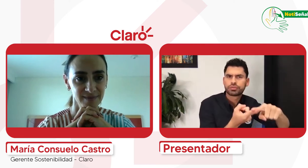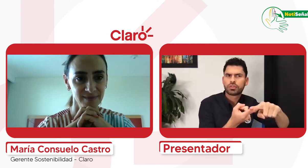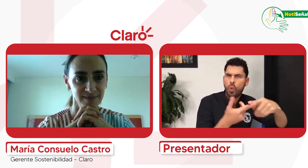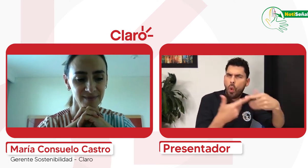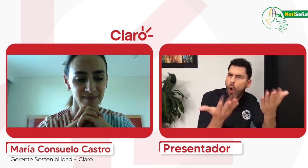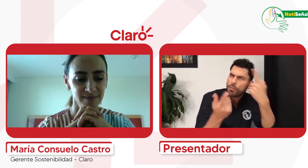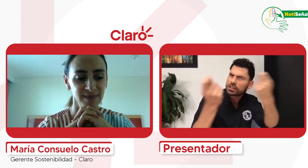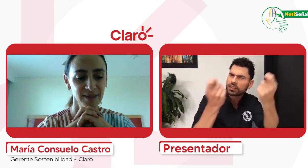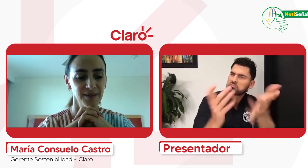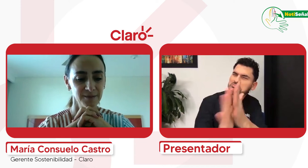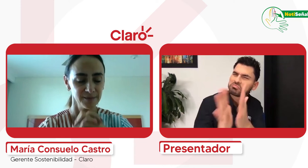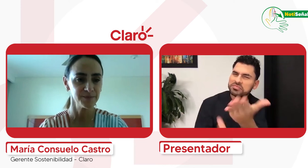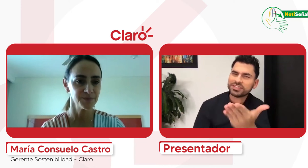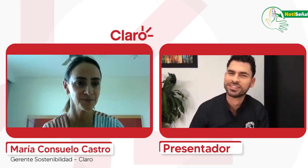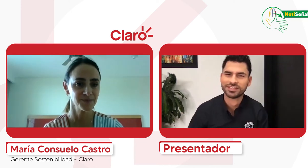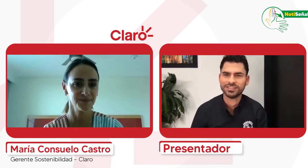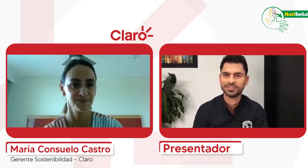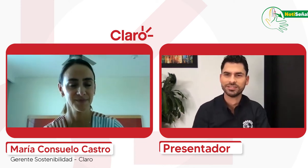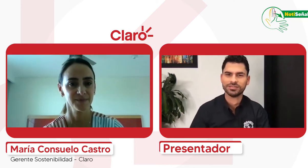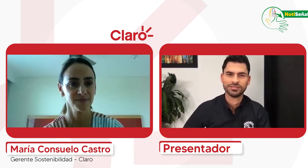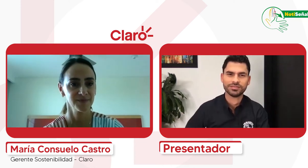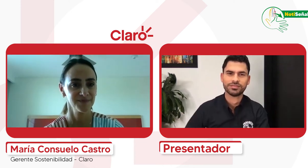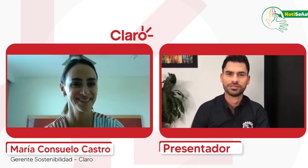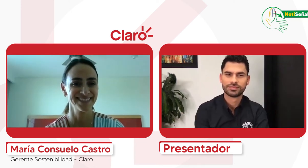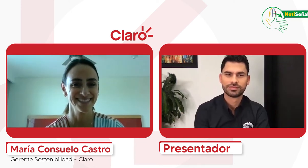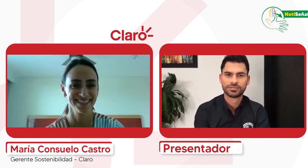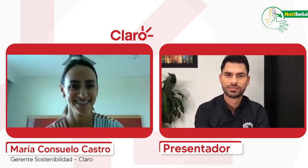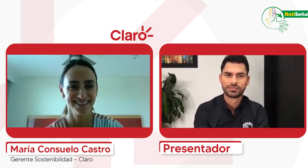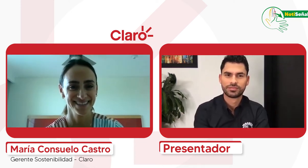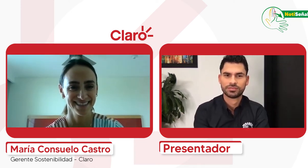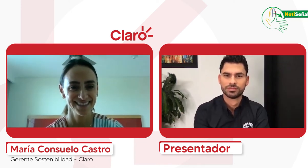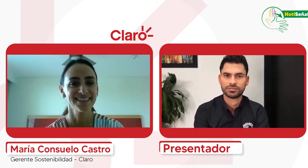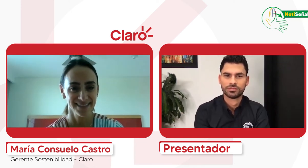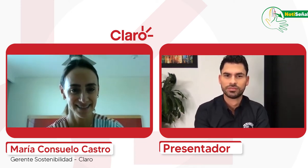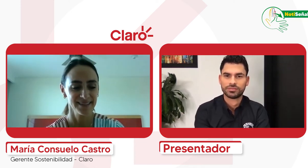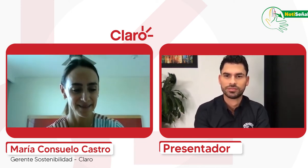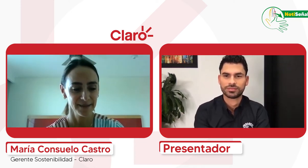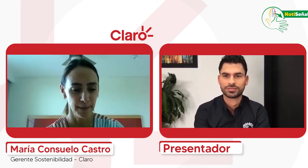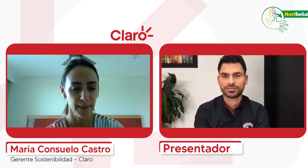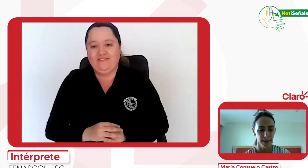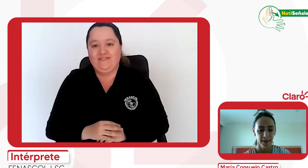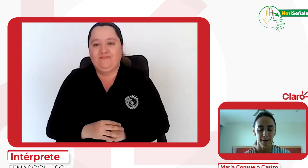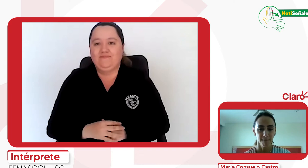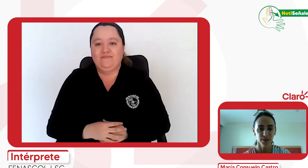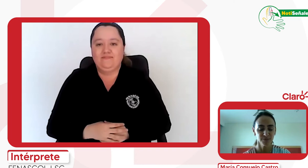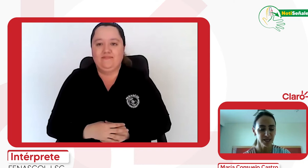relevo? Son a veces los planes que se agotan, entonces, ¿cómo incluyen esta herramienta del centro de relevo? Pues mira,